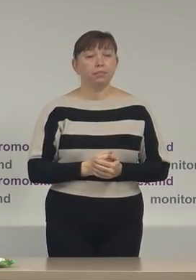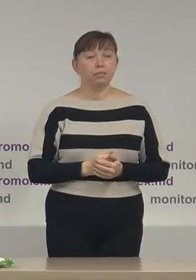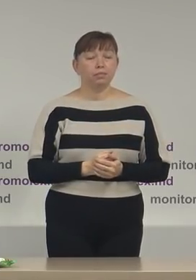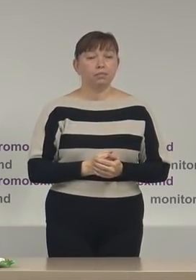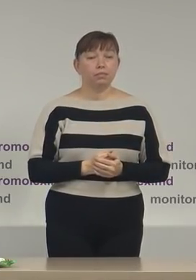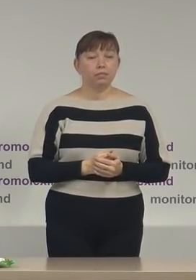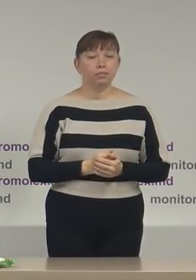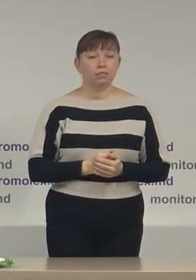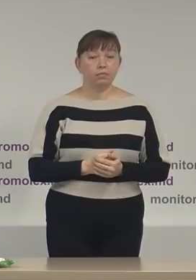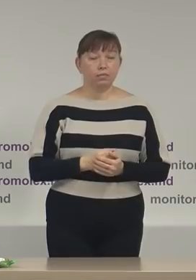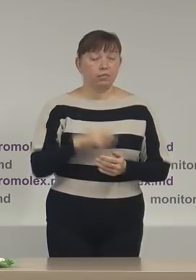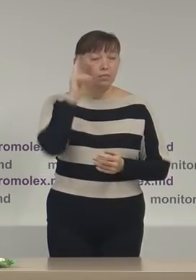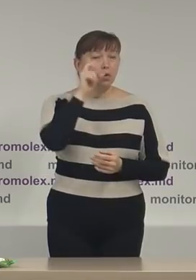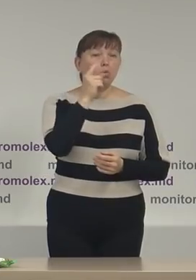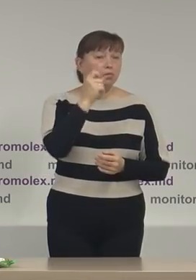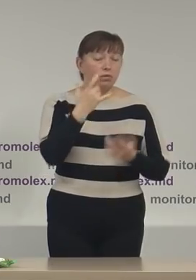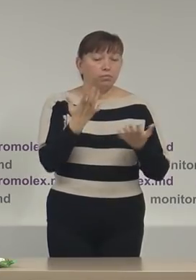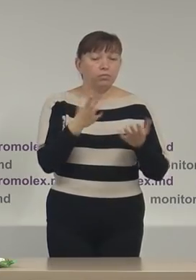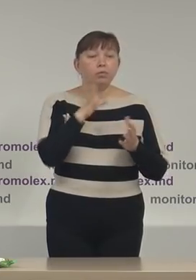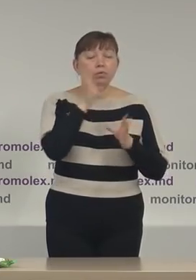făcute către data de 11 dar